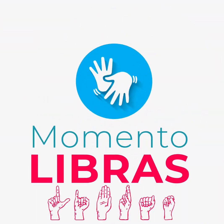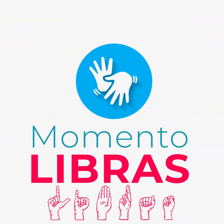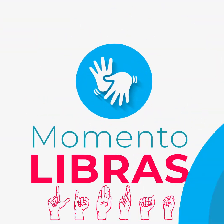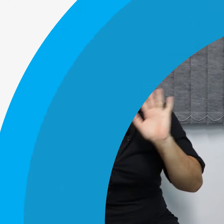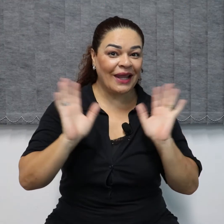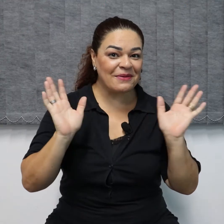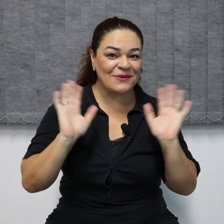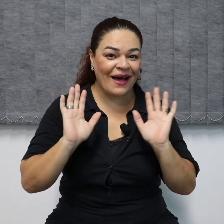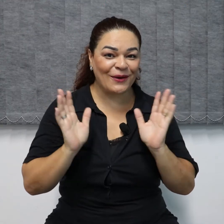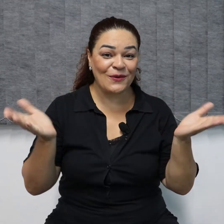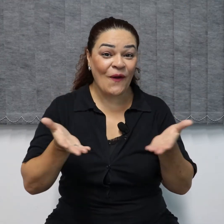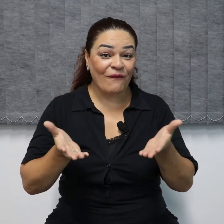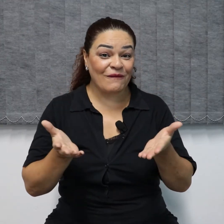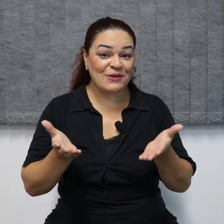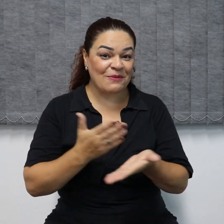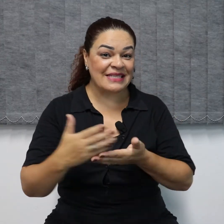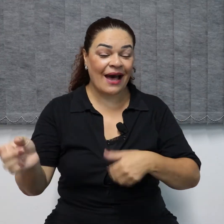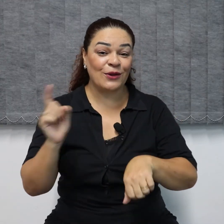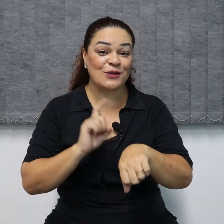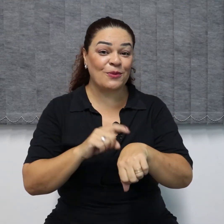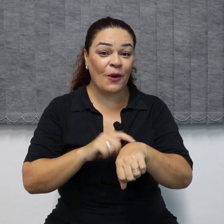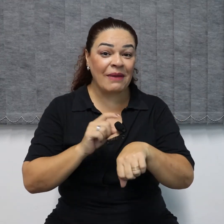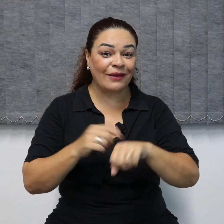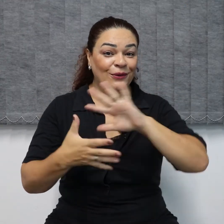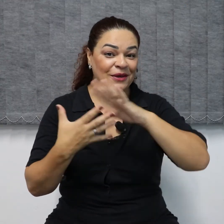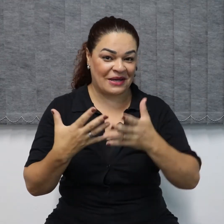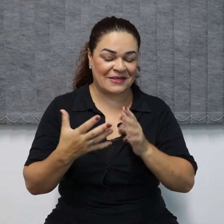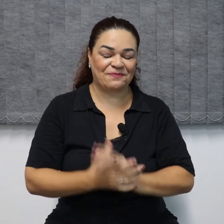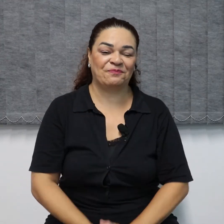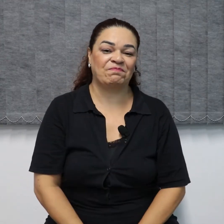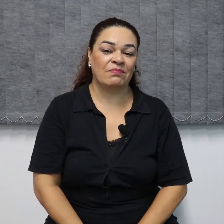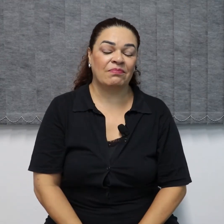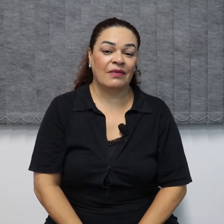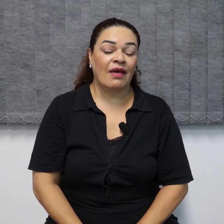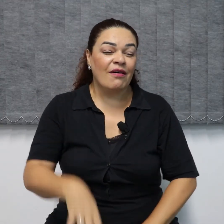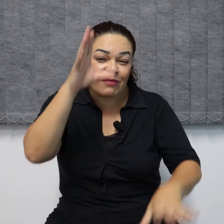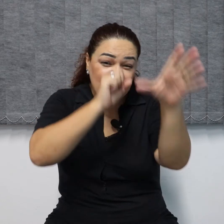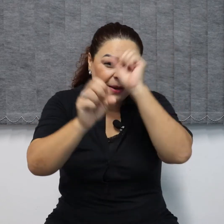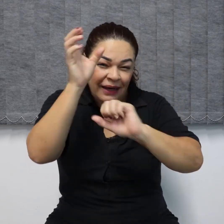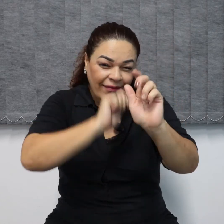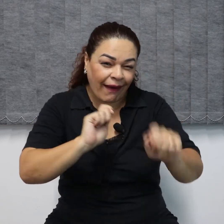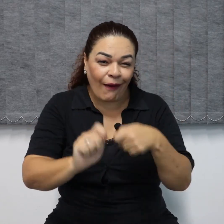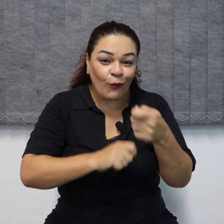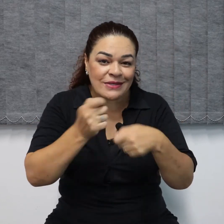Olá, pessoal! Vamos começar o nosso momento Libras. Vamos aprender alguns